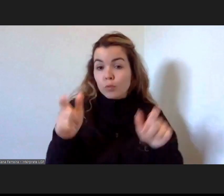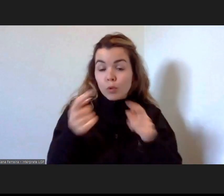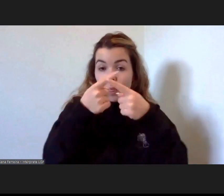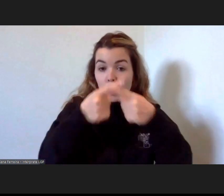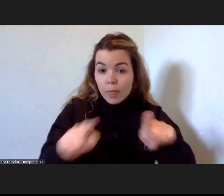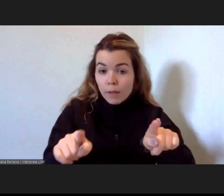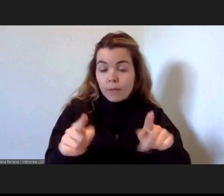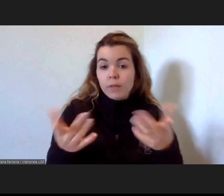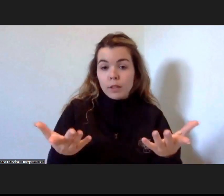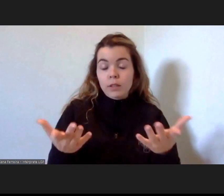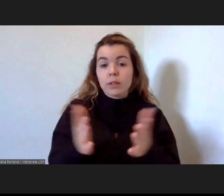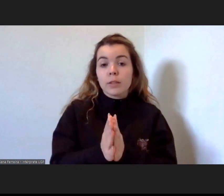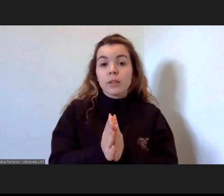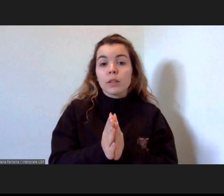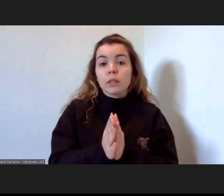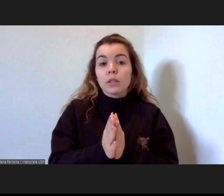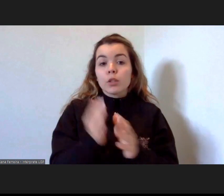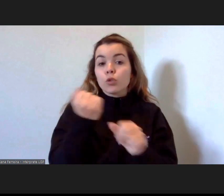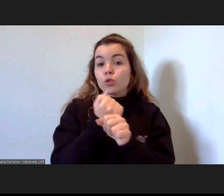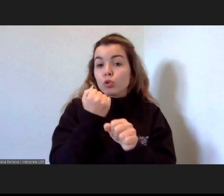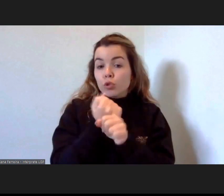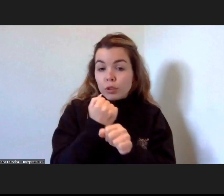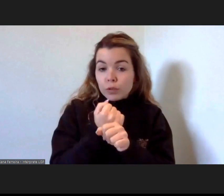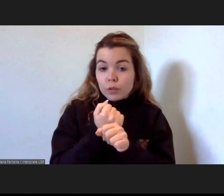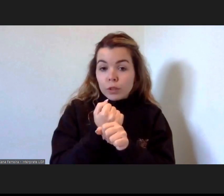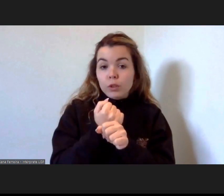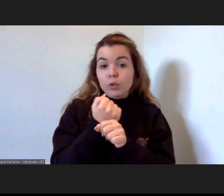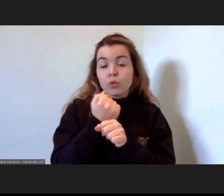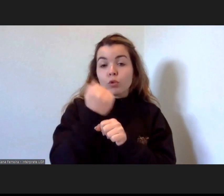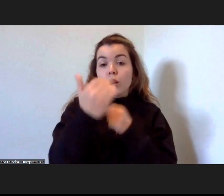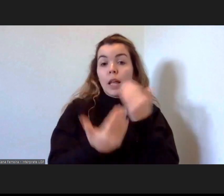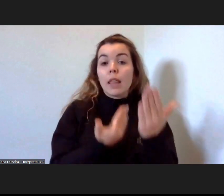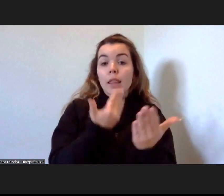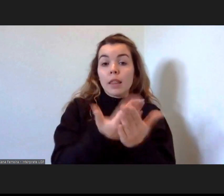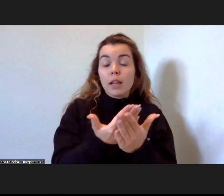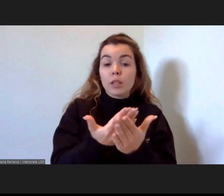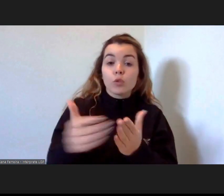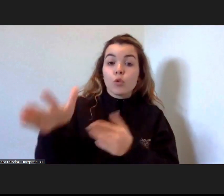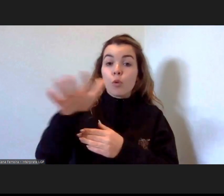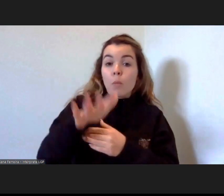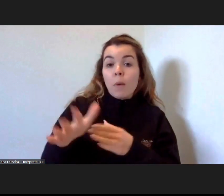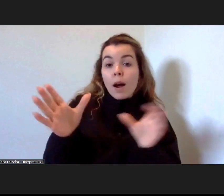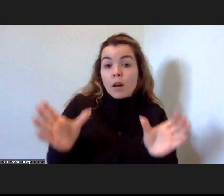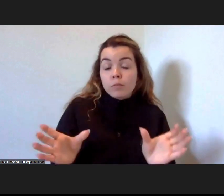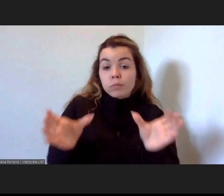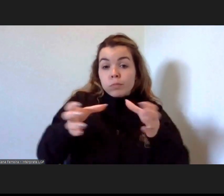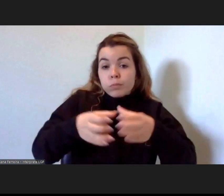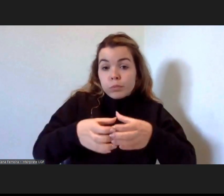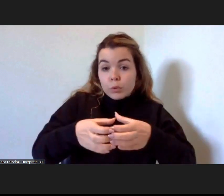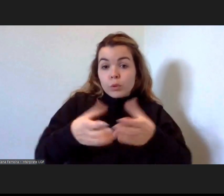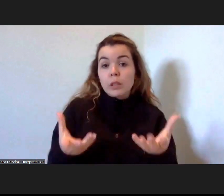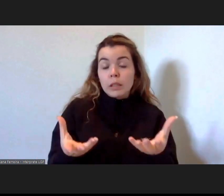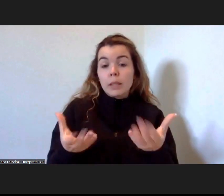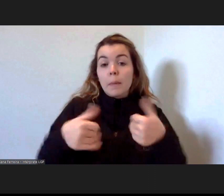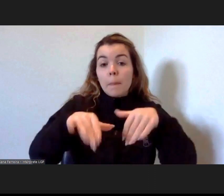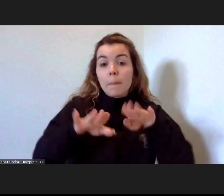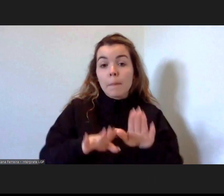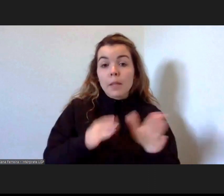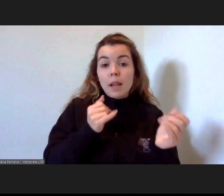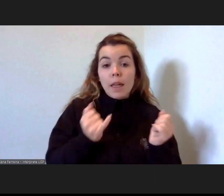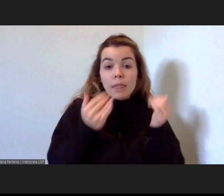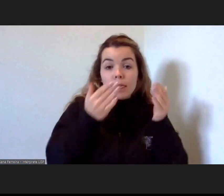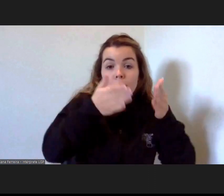ainda que os serviços sejam prestados num espaço comum a intervenção com cada uma das pessoas é